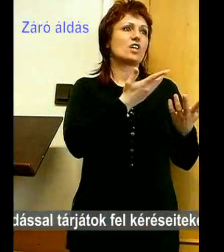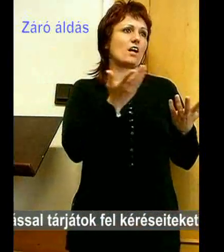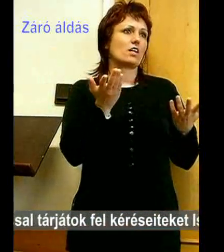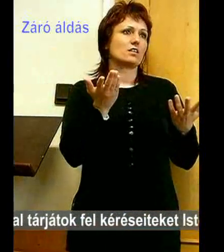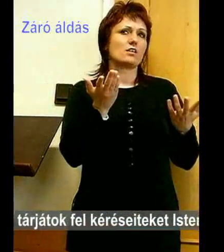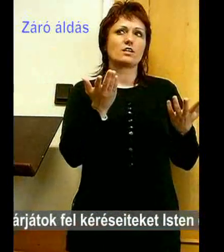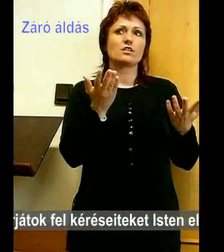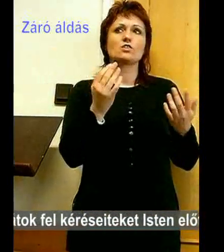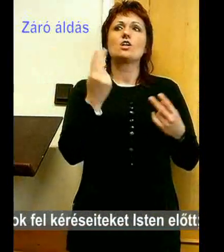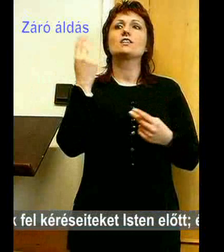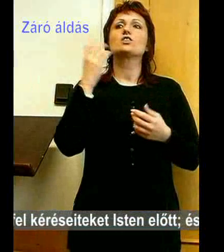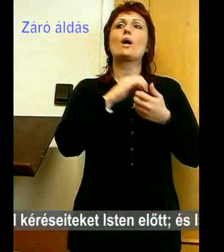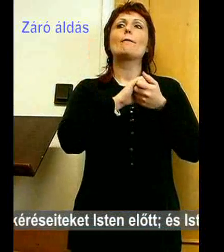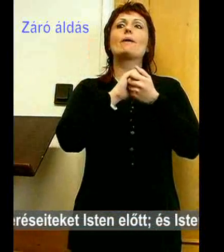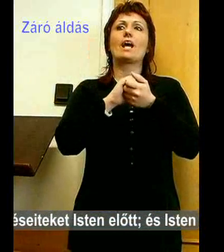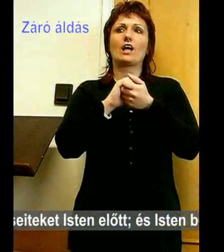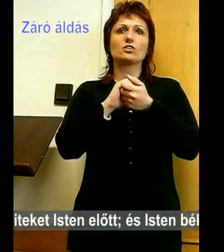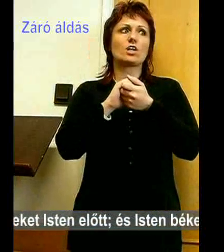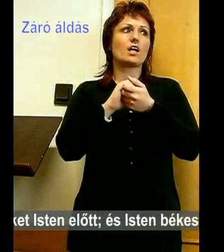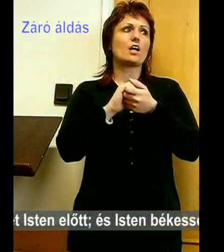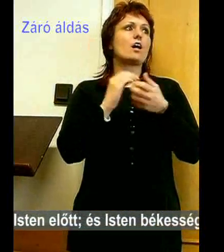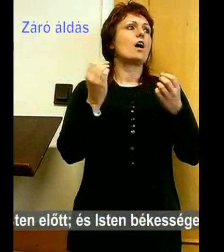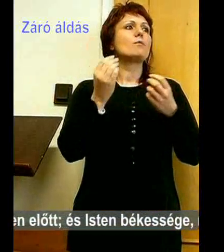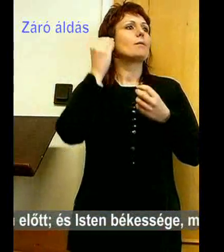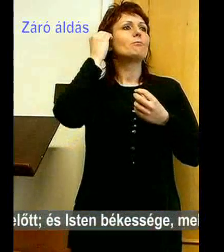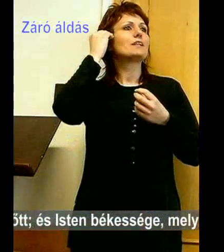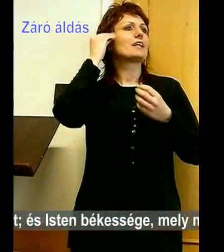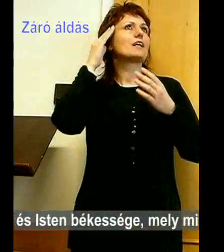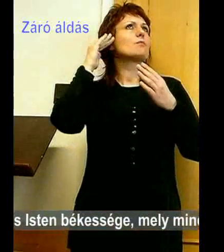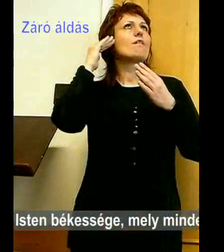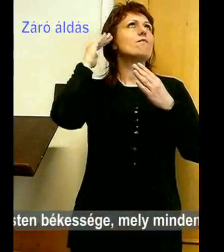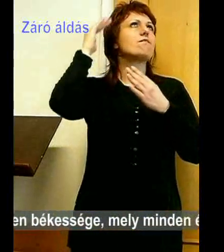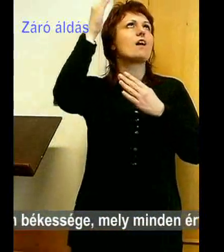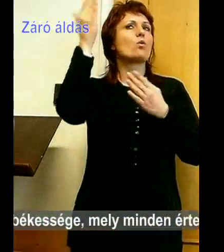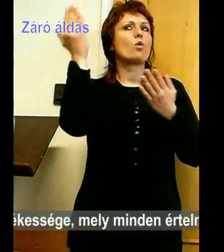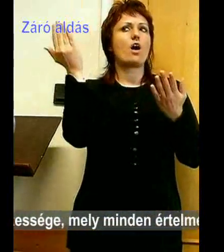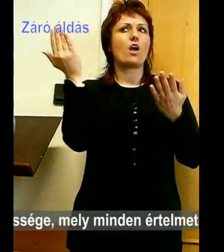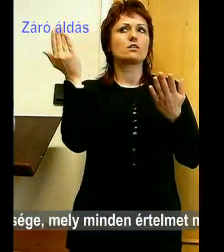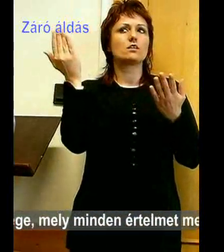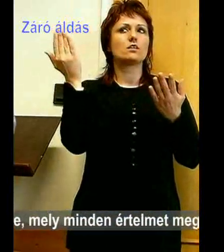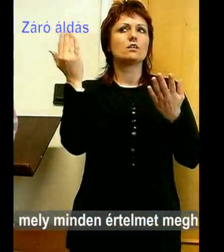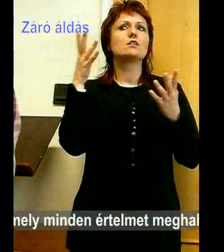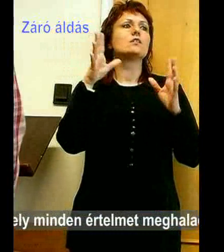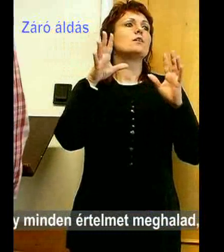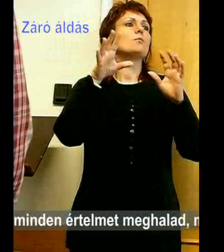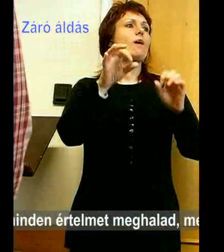élet. keresztelmet felül halad, meg fogja őrizni szíveteket